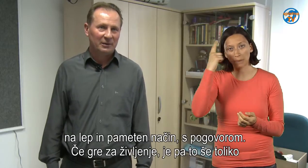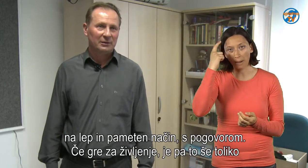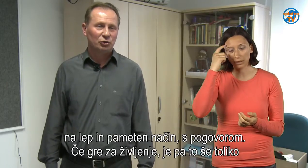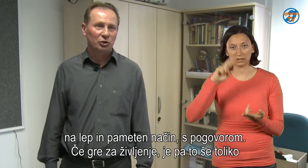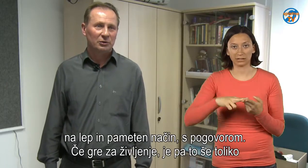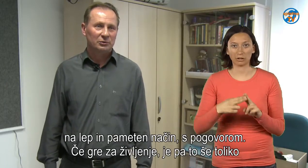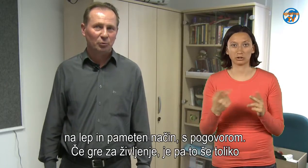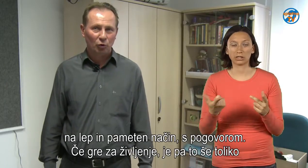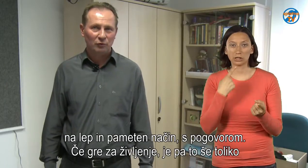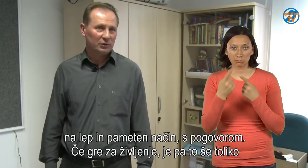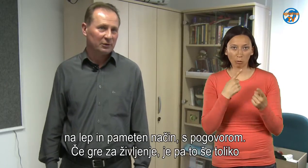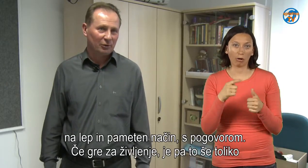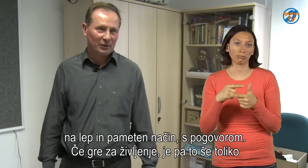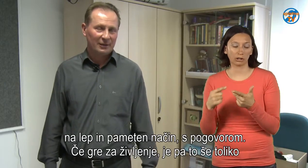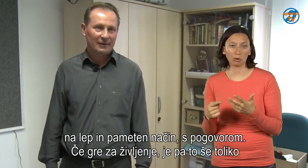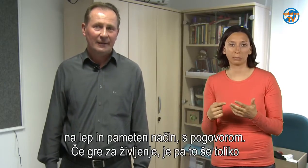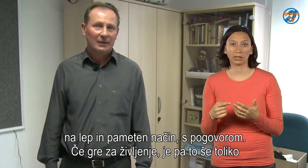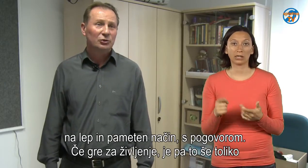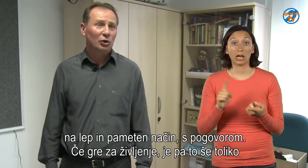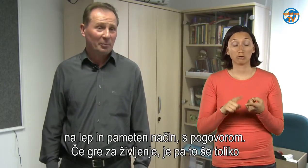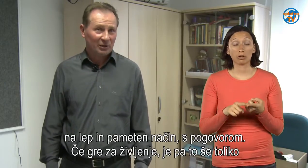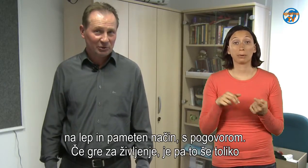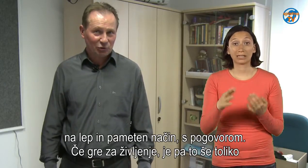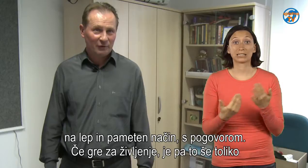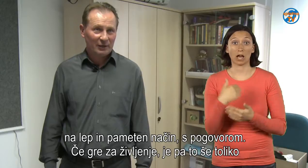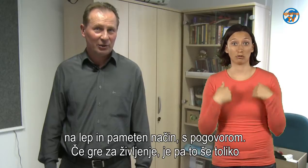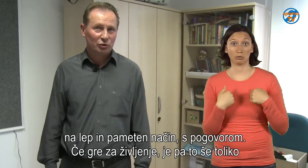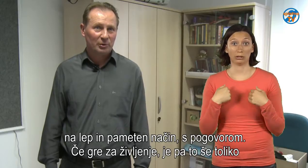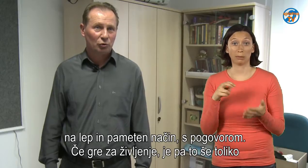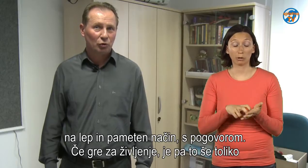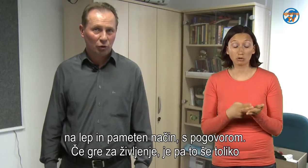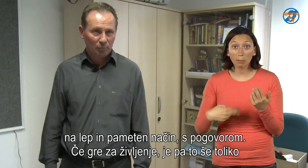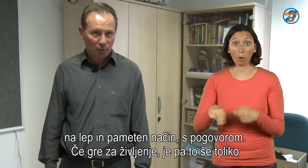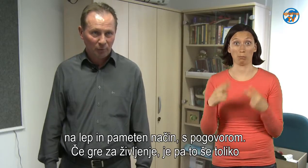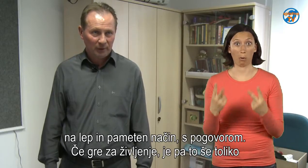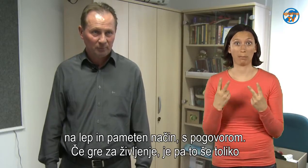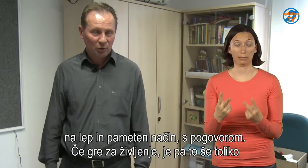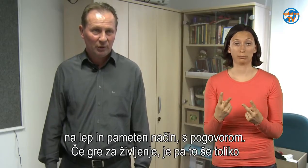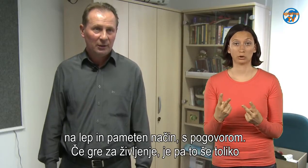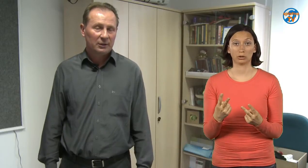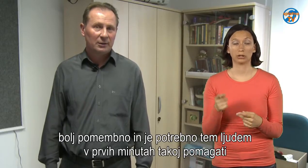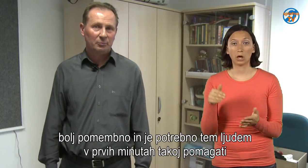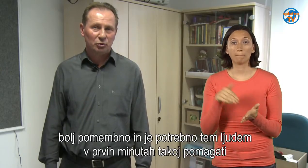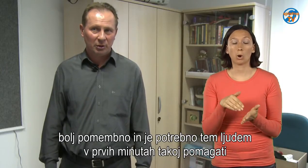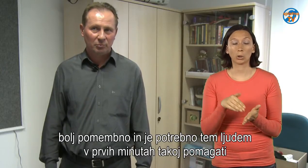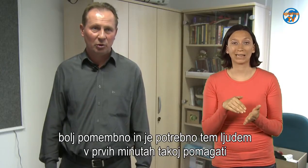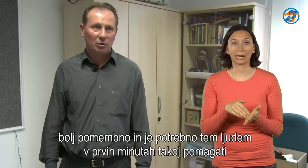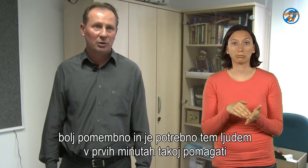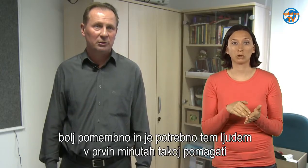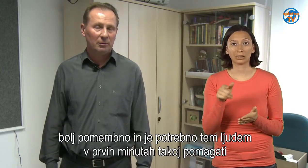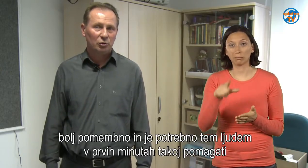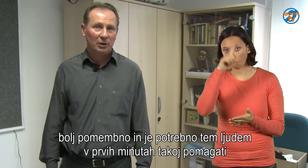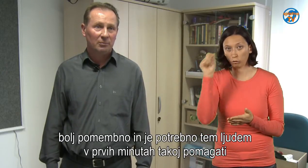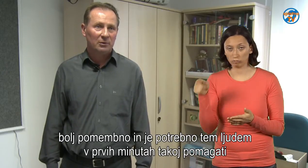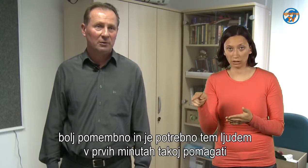pametni način za pogovor in tako dalje. Če pa gre za življenje, še pa to je toliko bolj pomembno in je potrebno